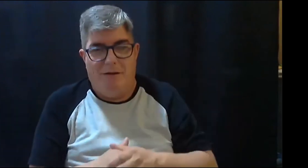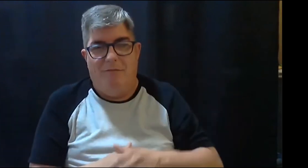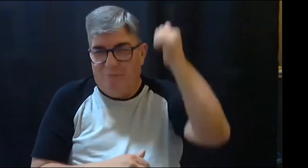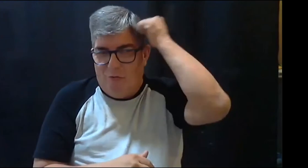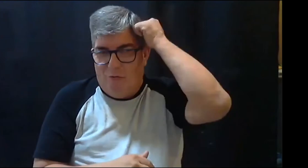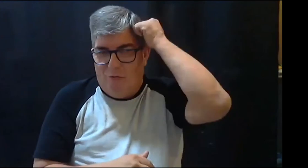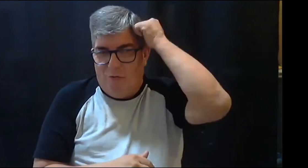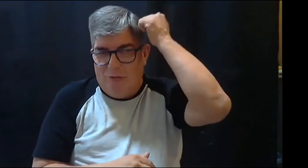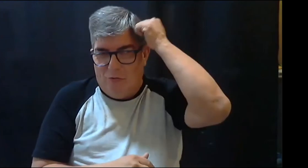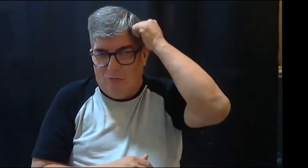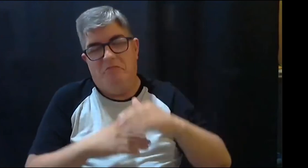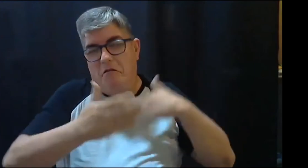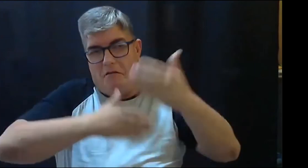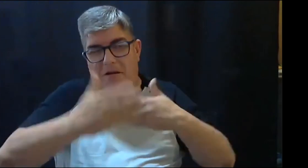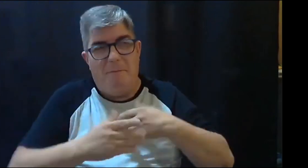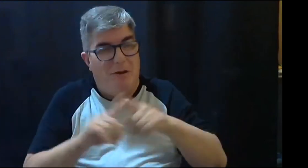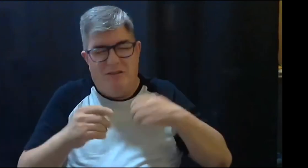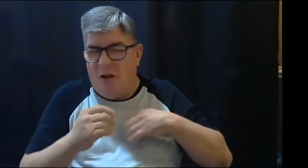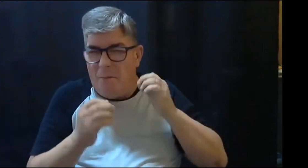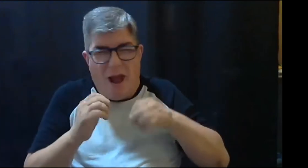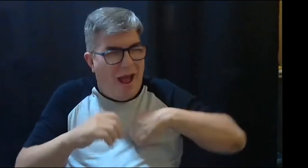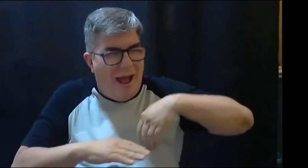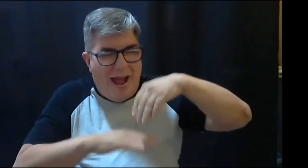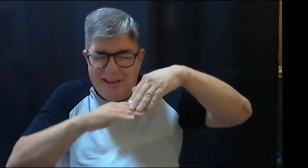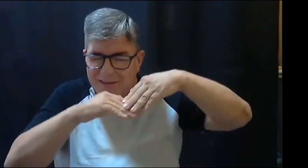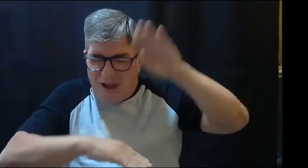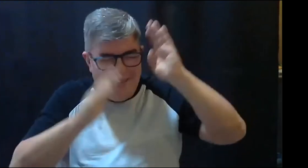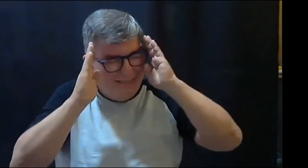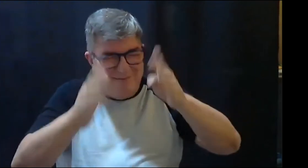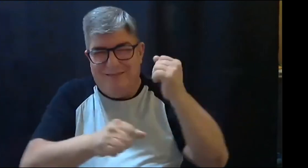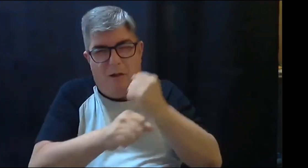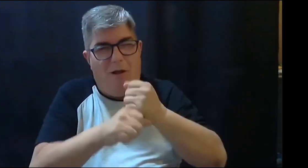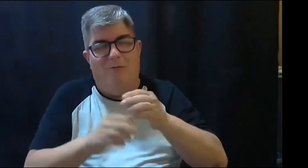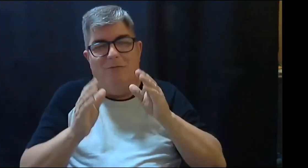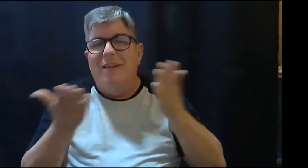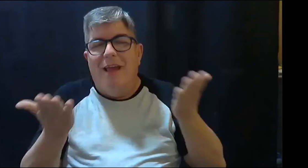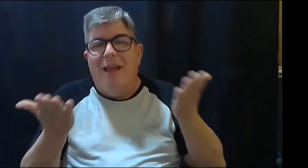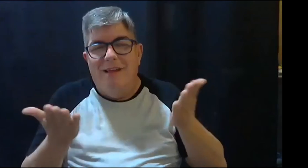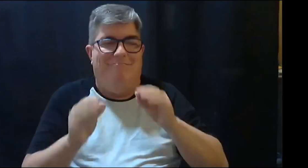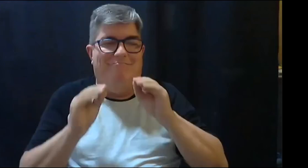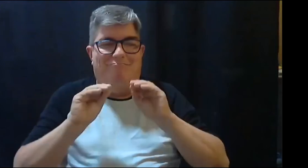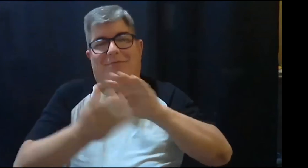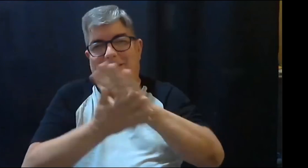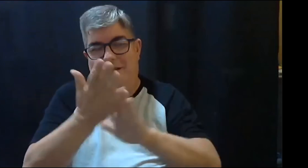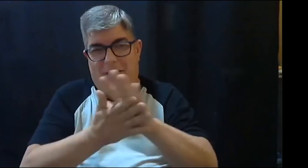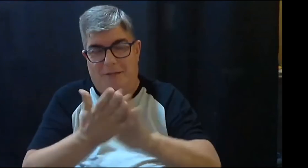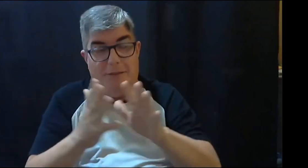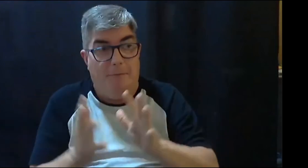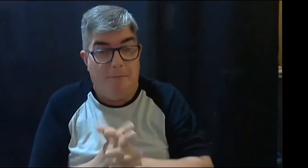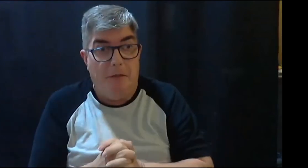dibujo profesional y ya después me centré un poco en lo que tiene que